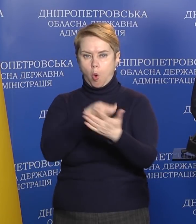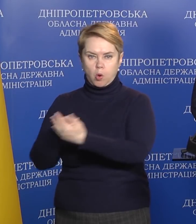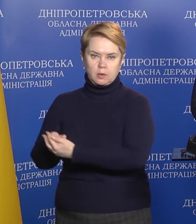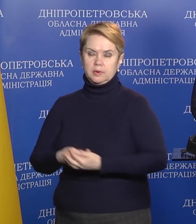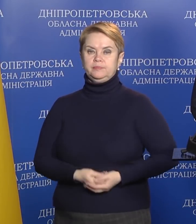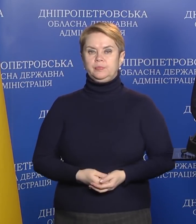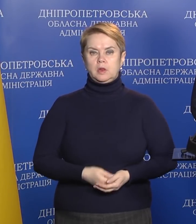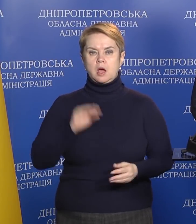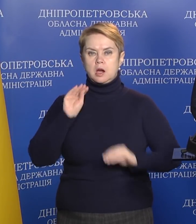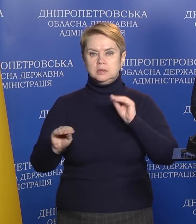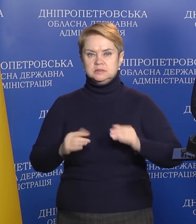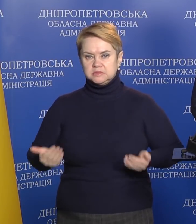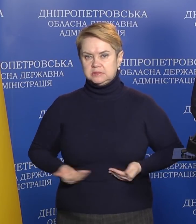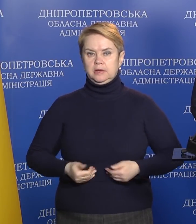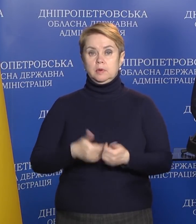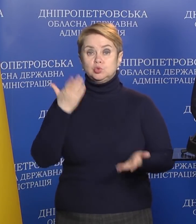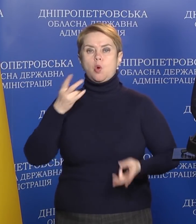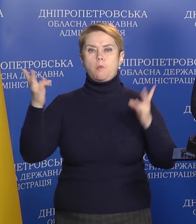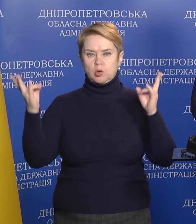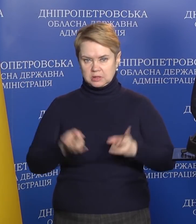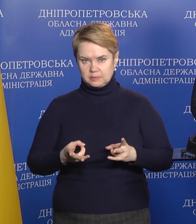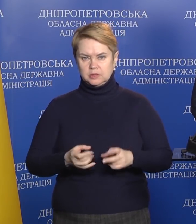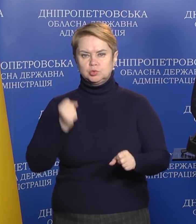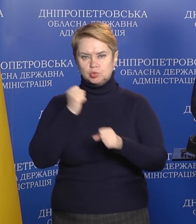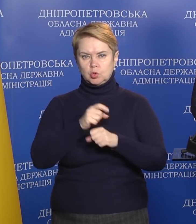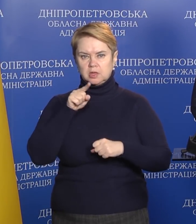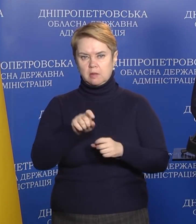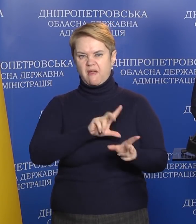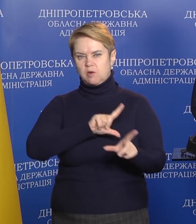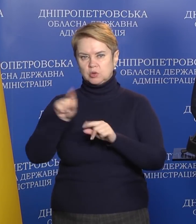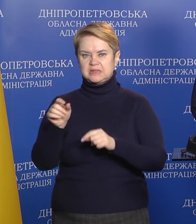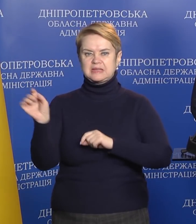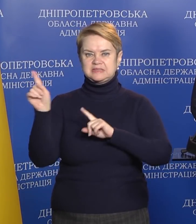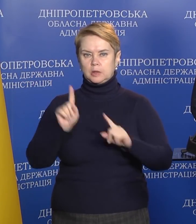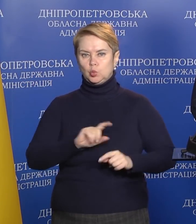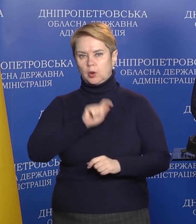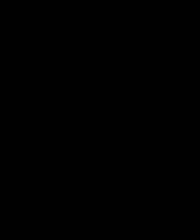Накормимо, розмістимо і потім, якщо потрібно, зробимо їм евакуацію на Західну Україну.